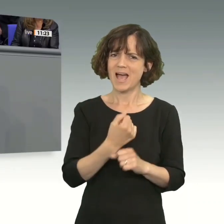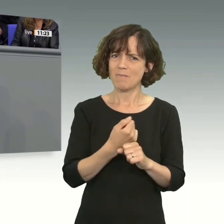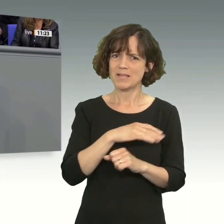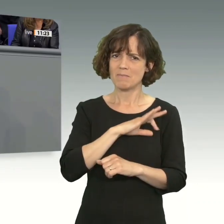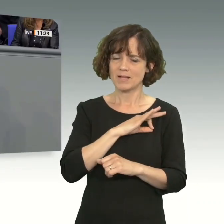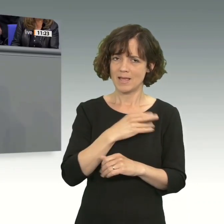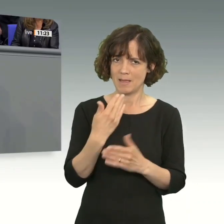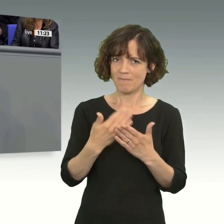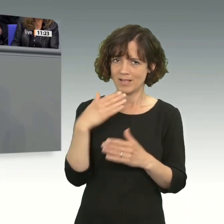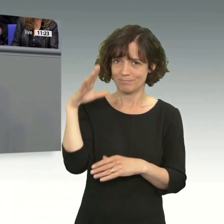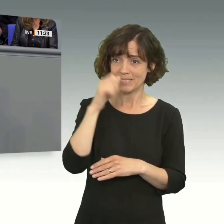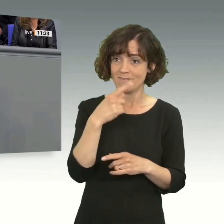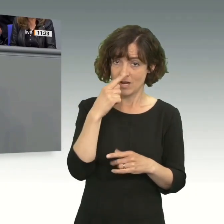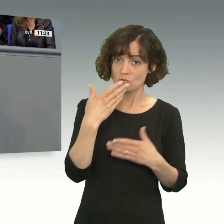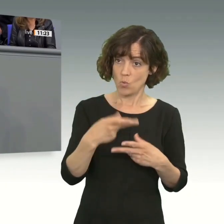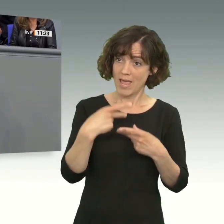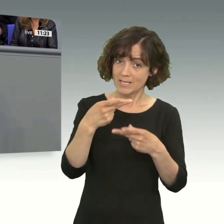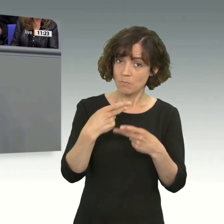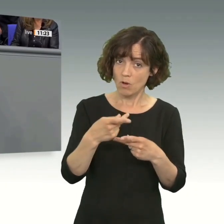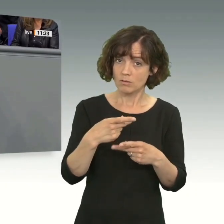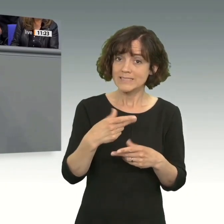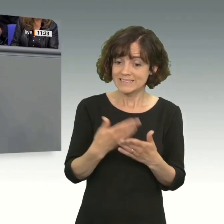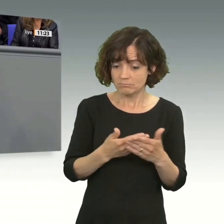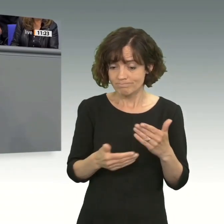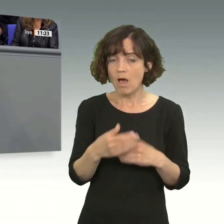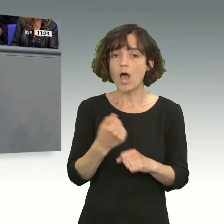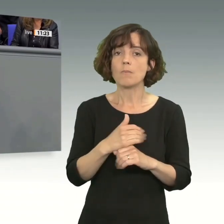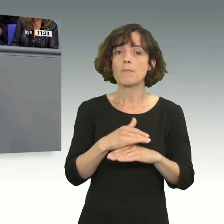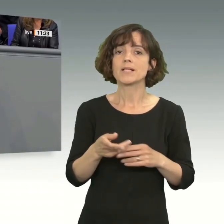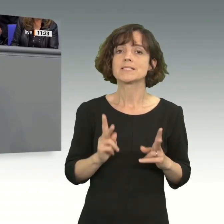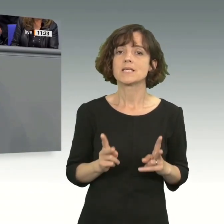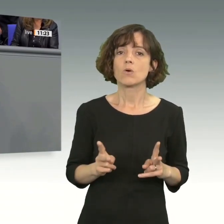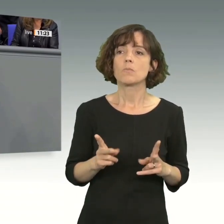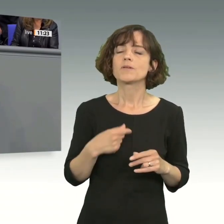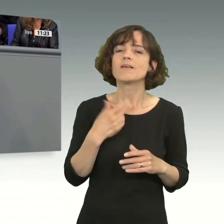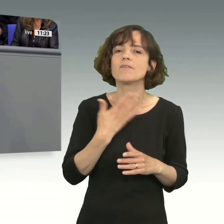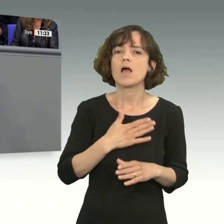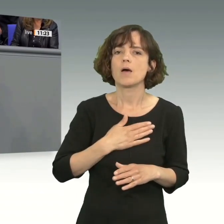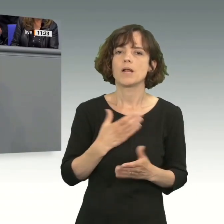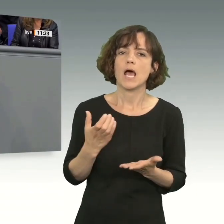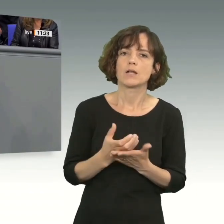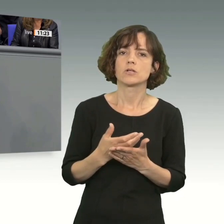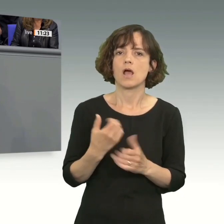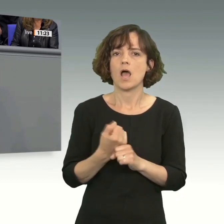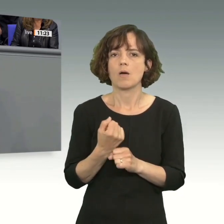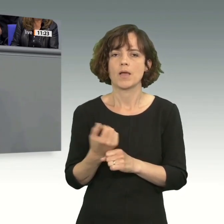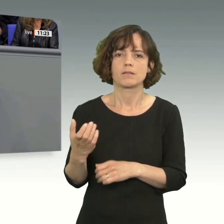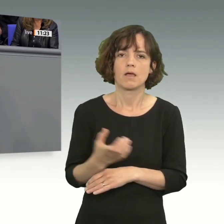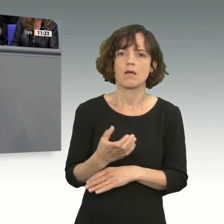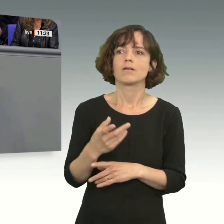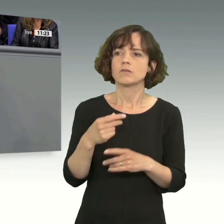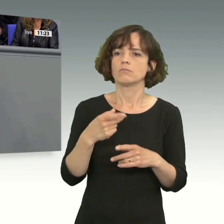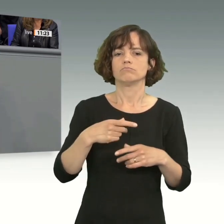dass das Jobs sichert in Deutschland. Wir haben ein Interesse im Sinne von Arbeitern und Angestellten, dass die deutsche Wirtschaft in die Welt